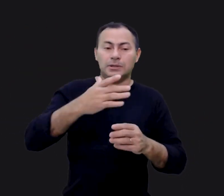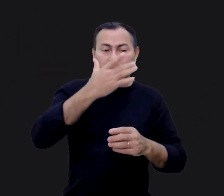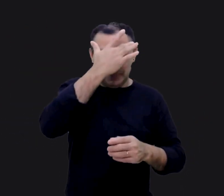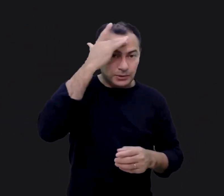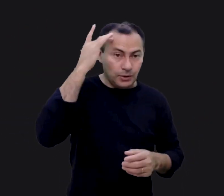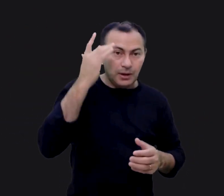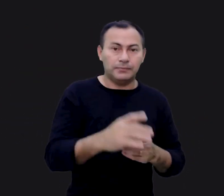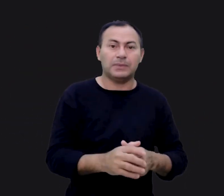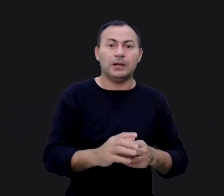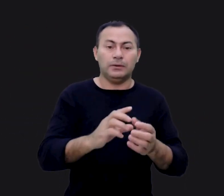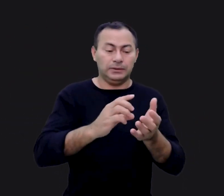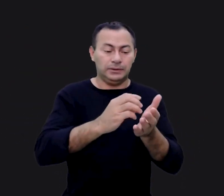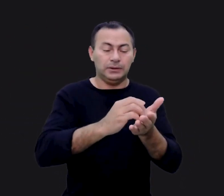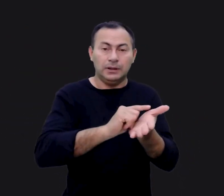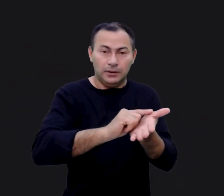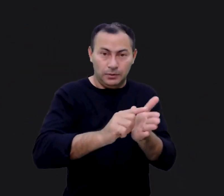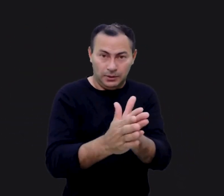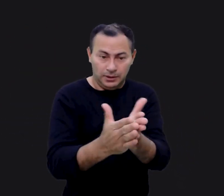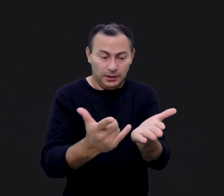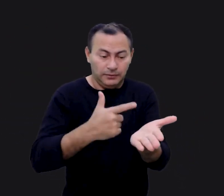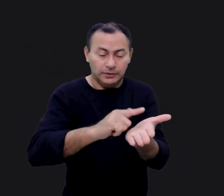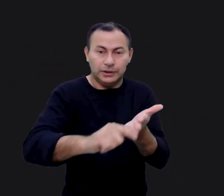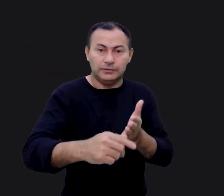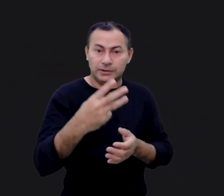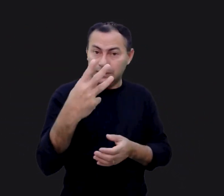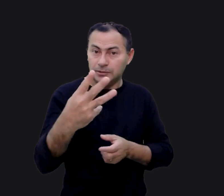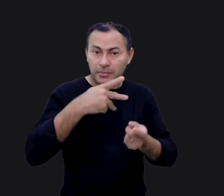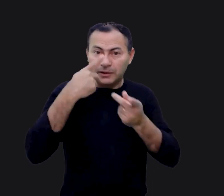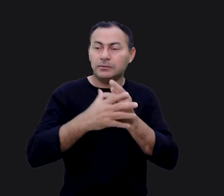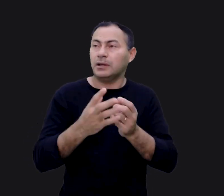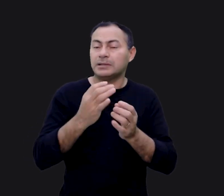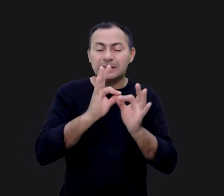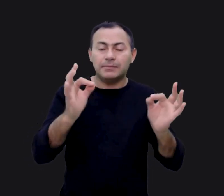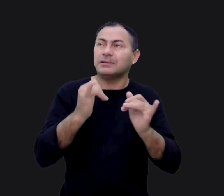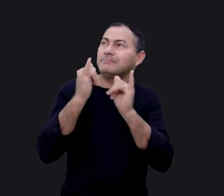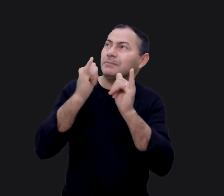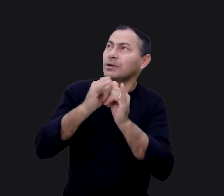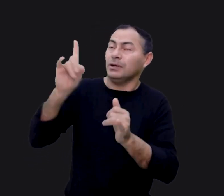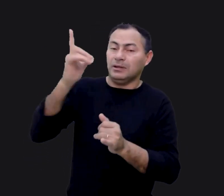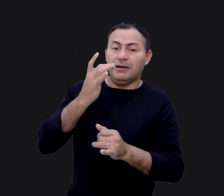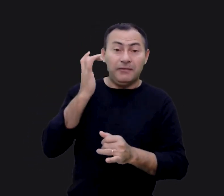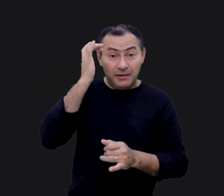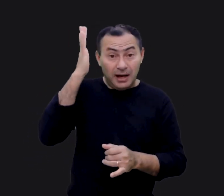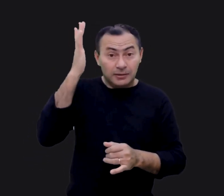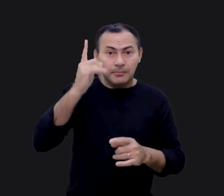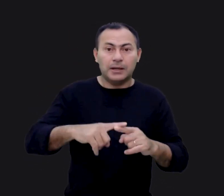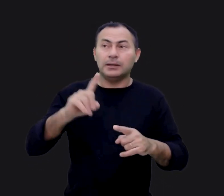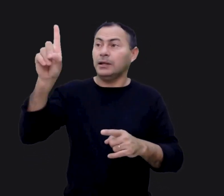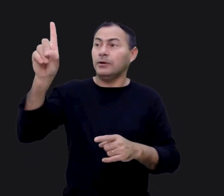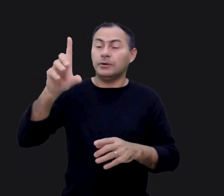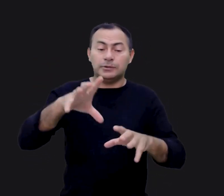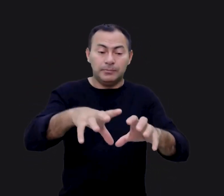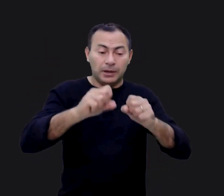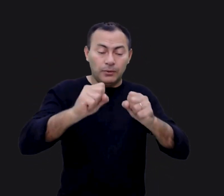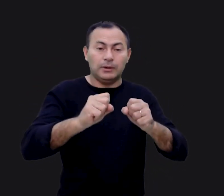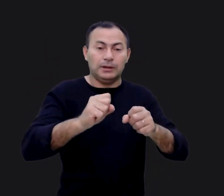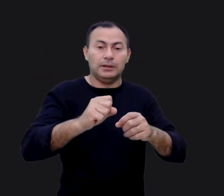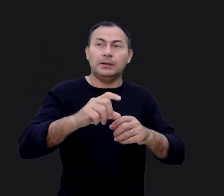Gênesis 3. Não é assim tão simples para o homem ser reconciliado com Deus. Fato é que quando o homem pecou, Deus imediatamente